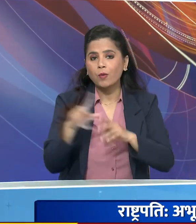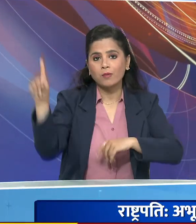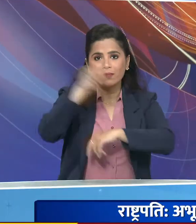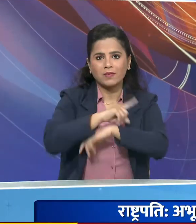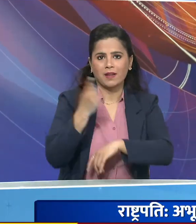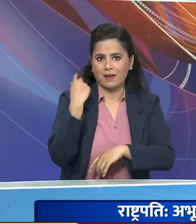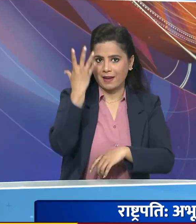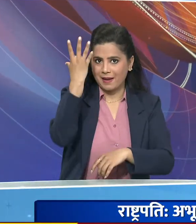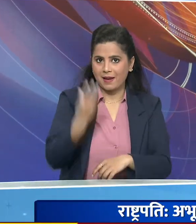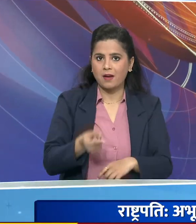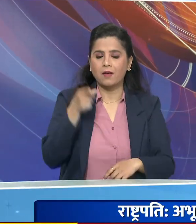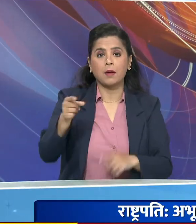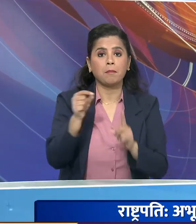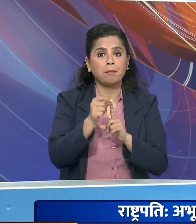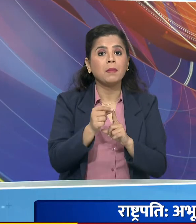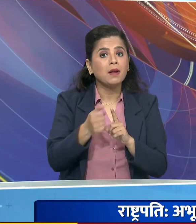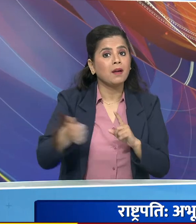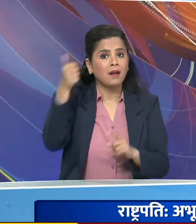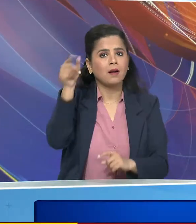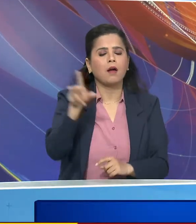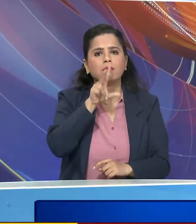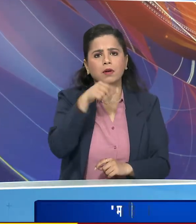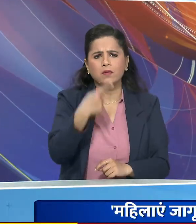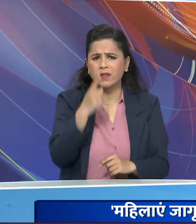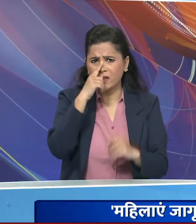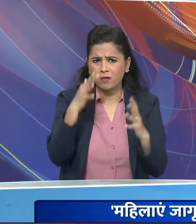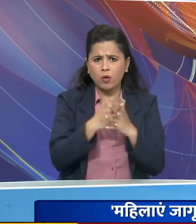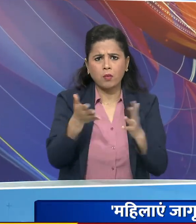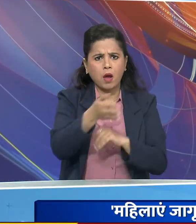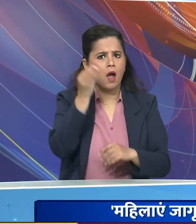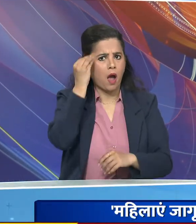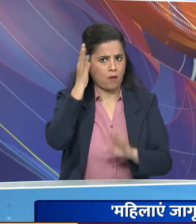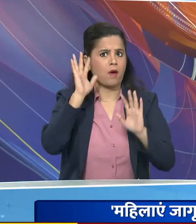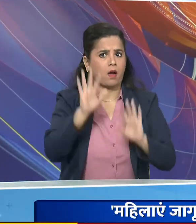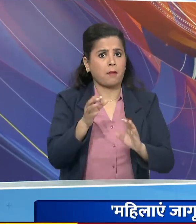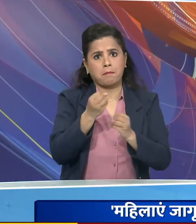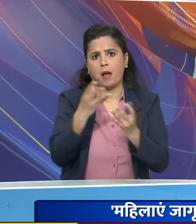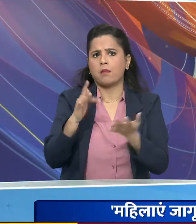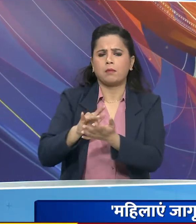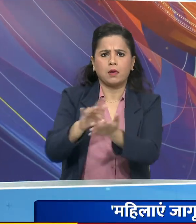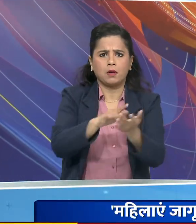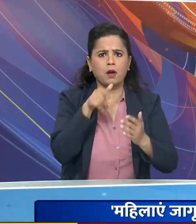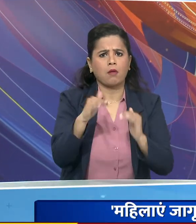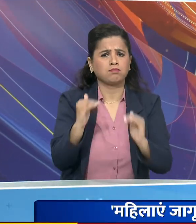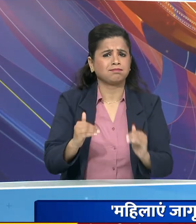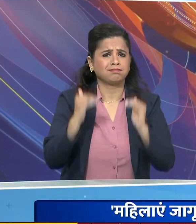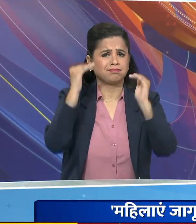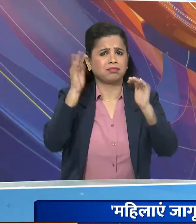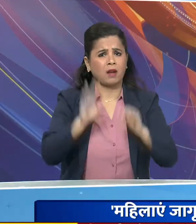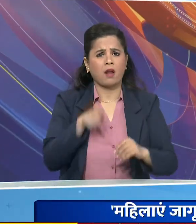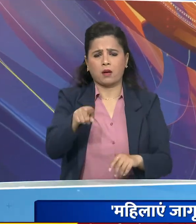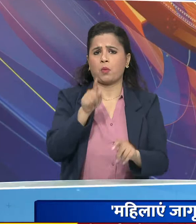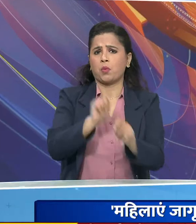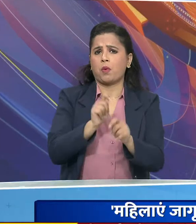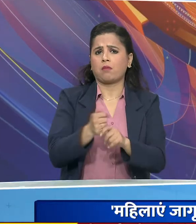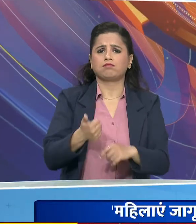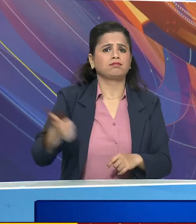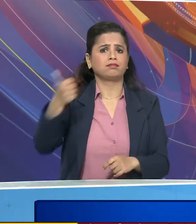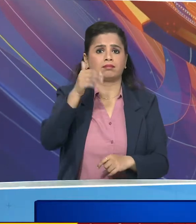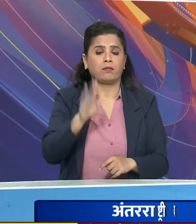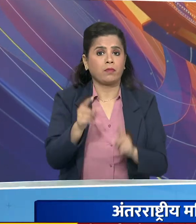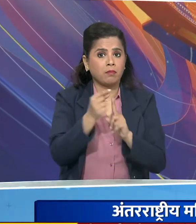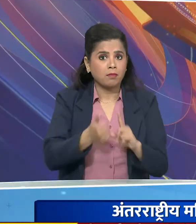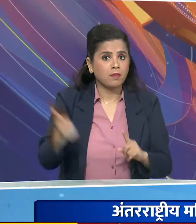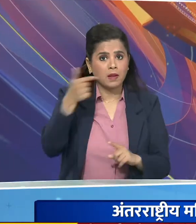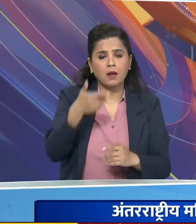अपने संदेश में राश्पती ने कहा कि महिलाएं जाग्रित हैं और कई शेत्रों में उच्पदों पर आसीन भी राश्पती ने